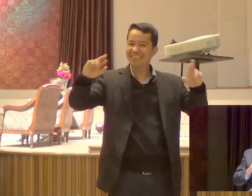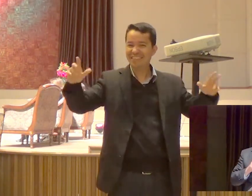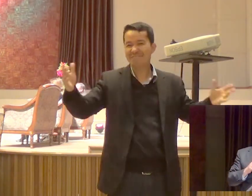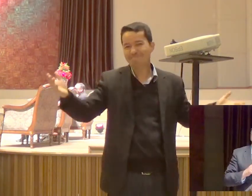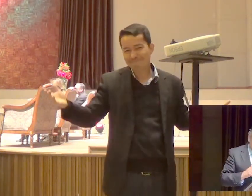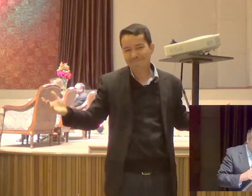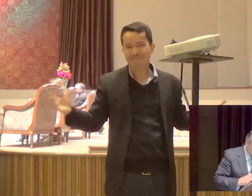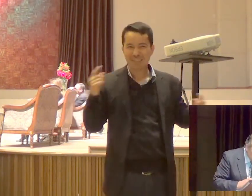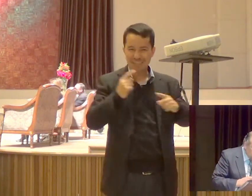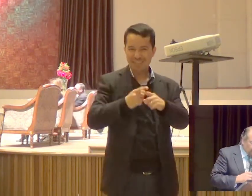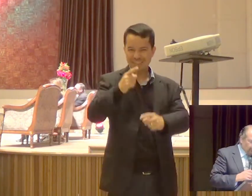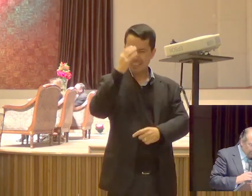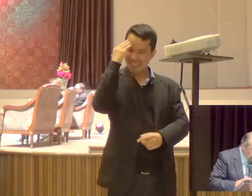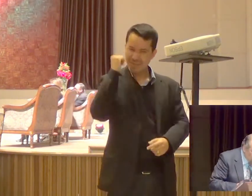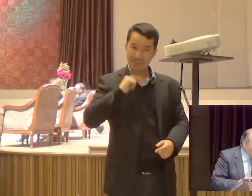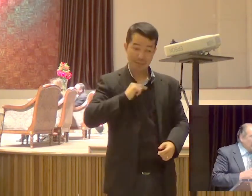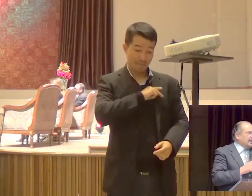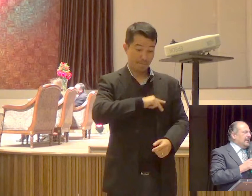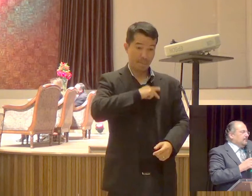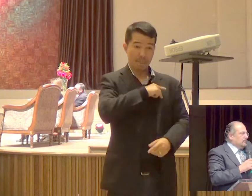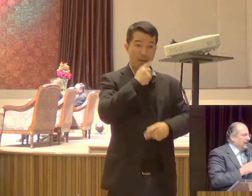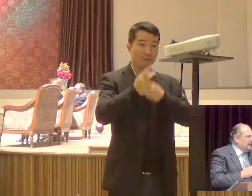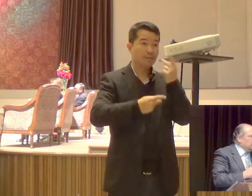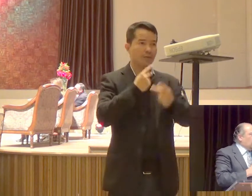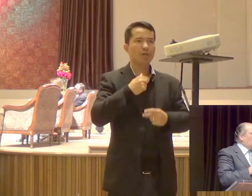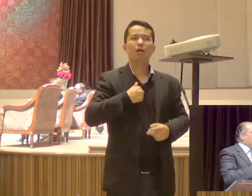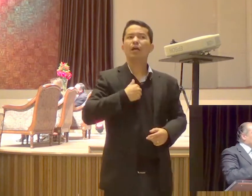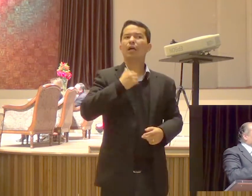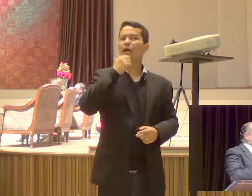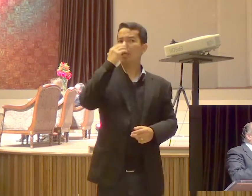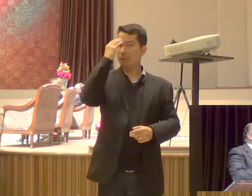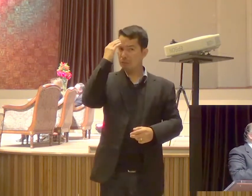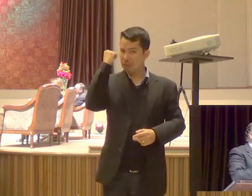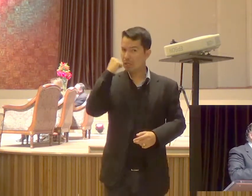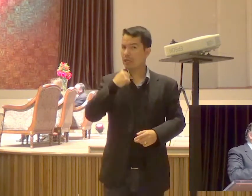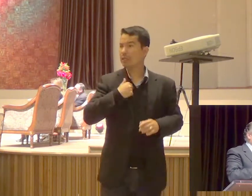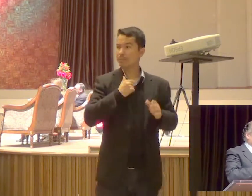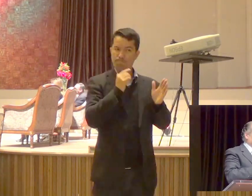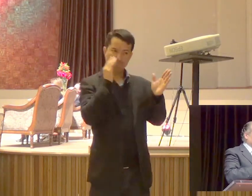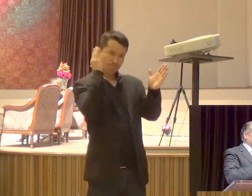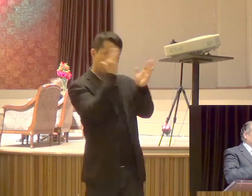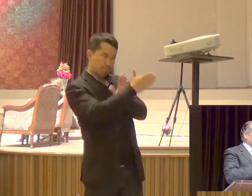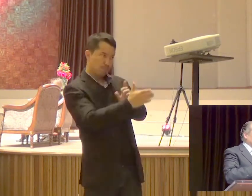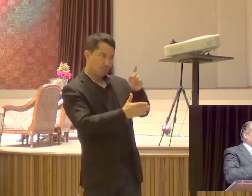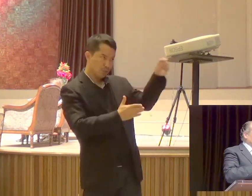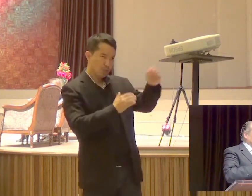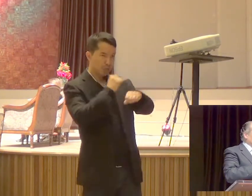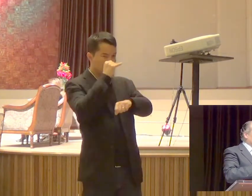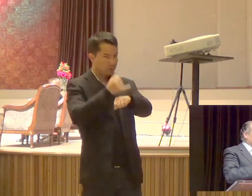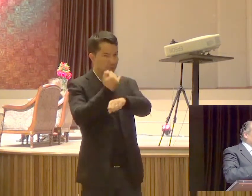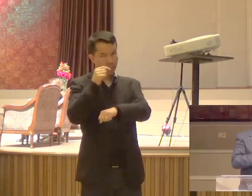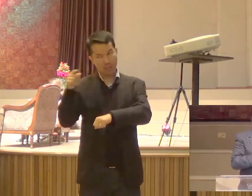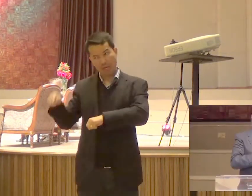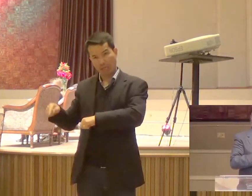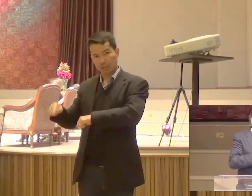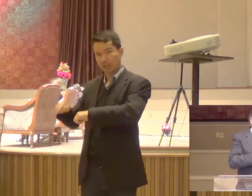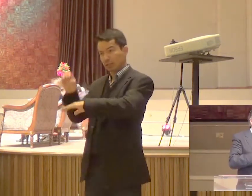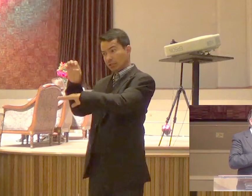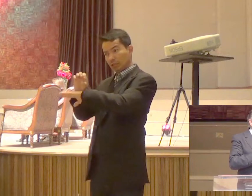Que assim que eu for embora Entrarão lobos vorazes Se fosse um bando de leão Não